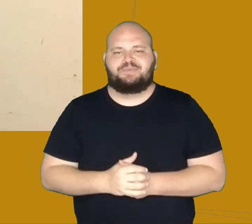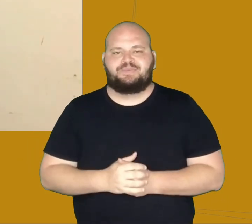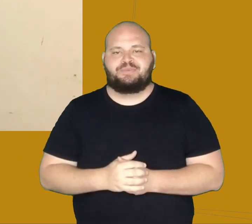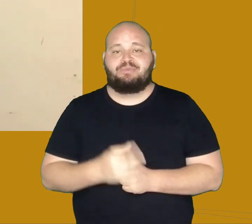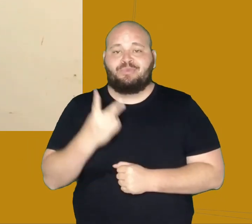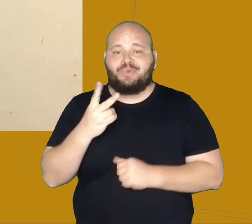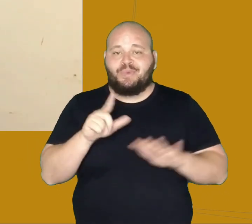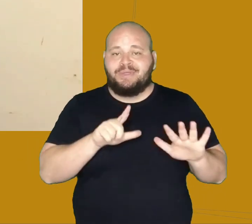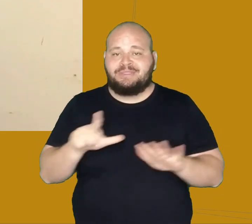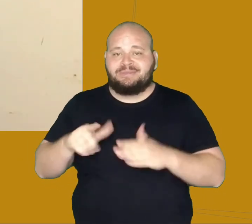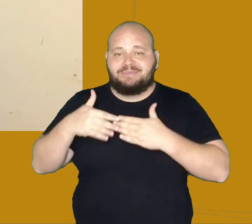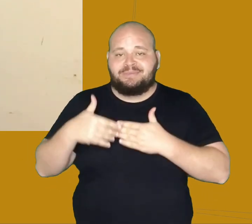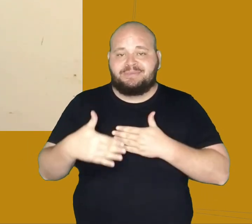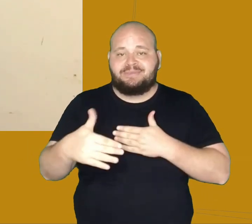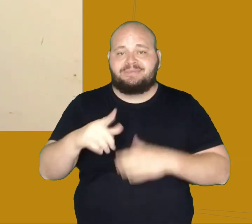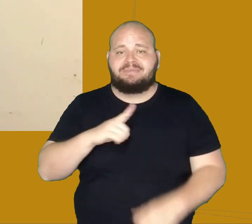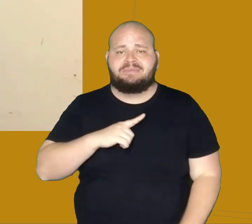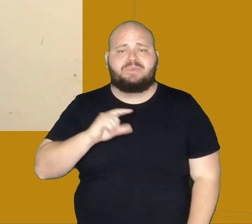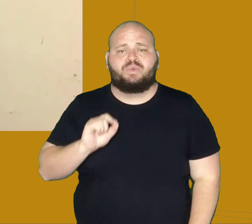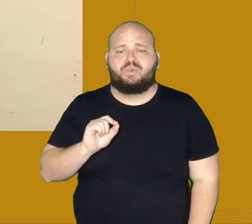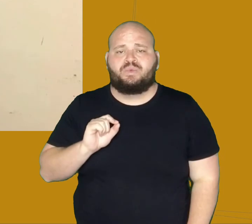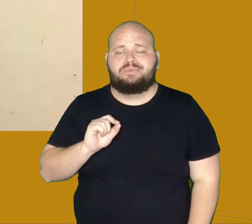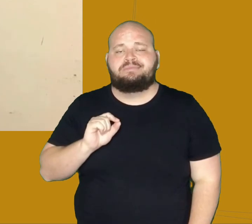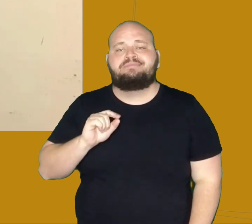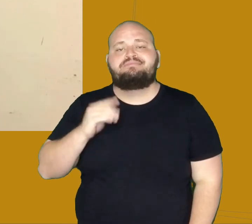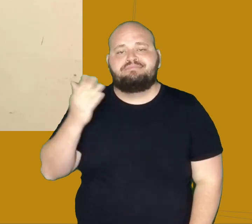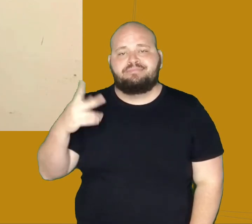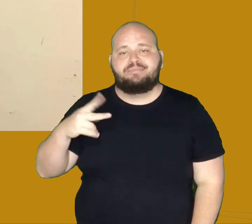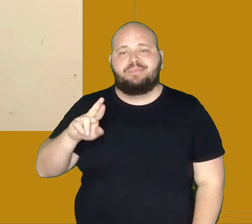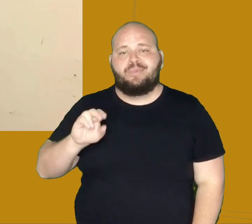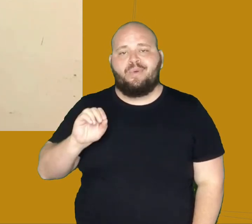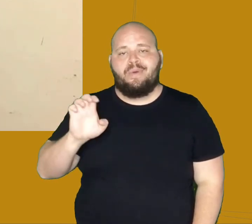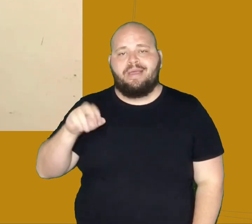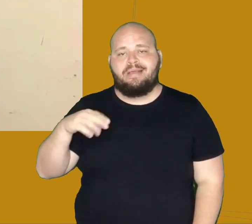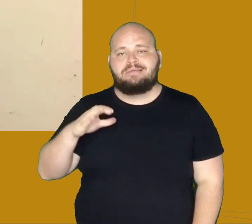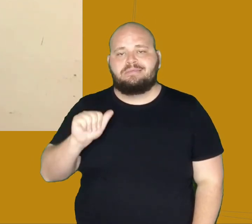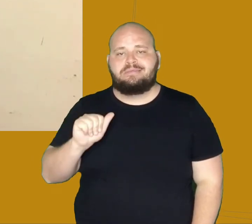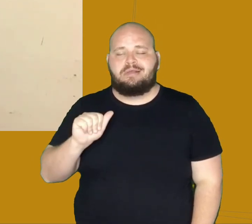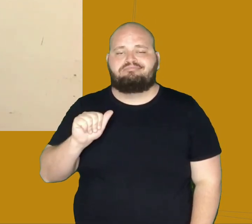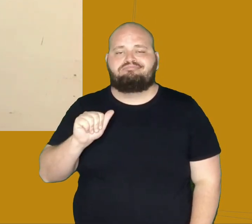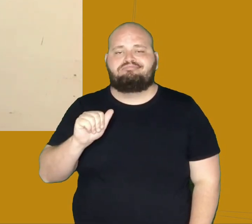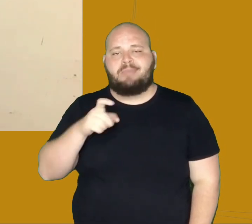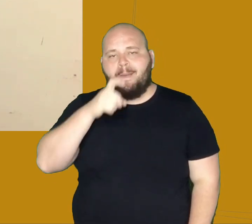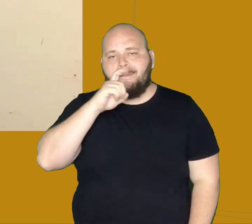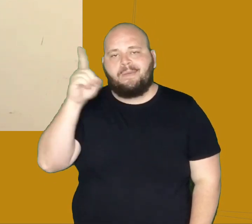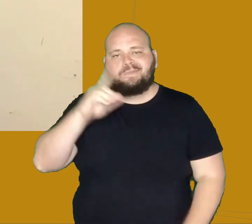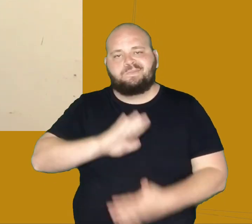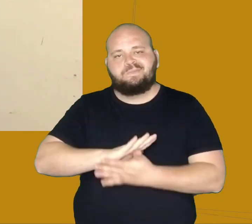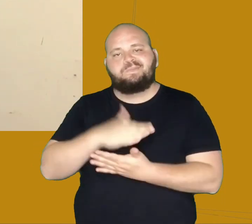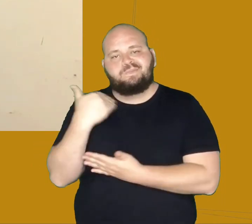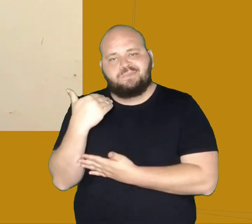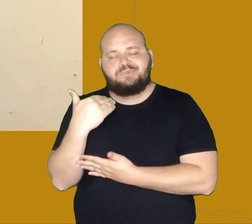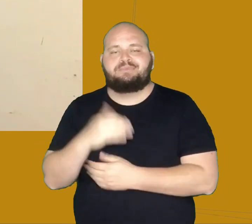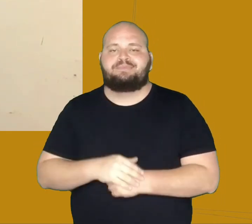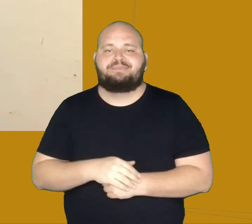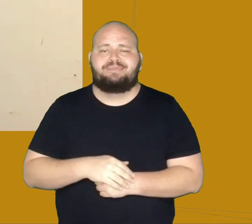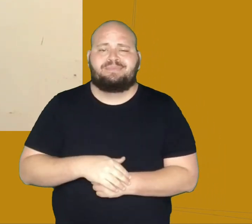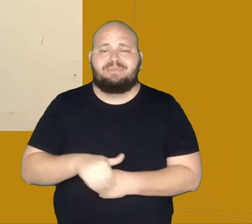casamento, chega a notícia do falecimento do desembargador Proença. Dona Benedita chorou todas as